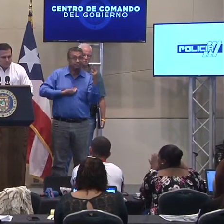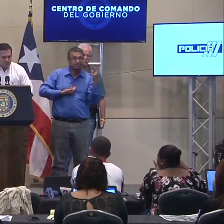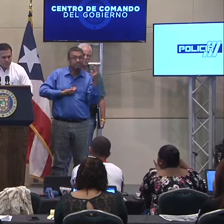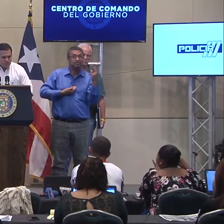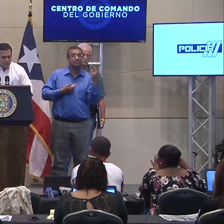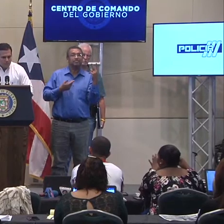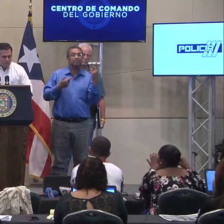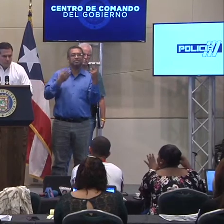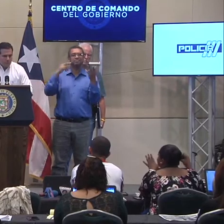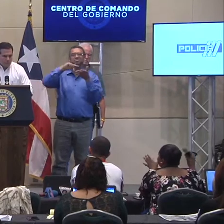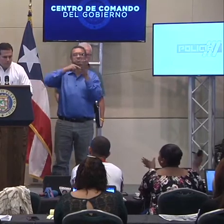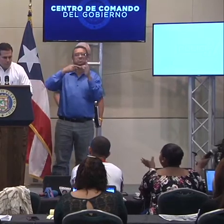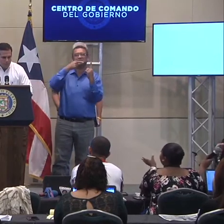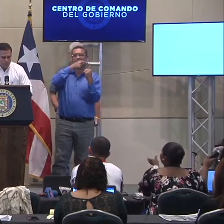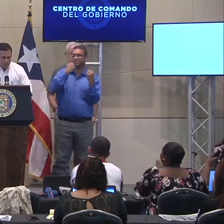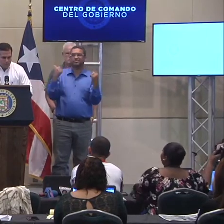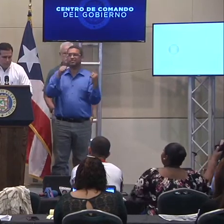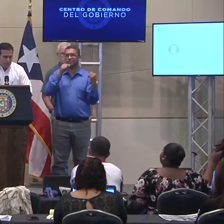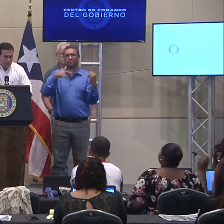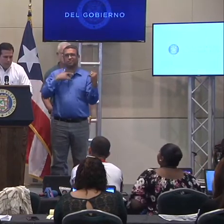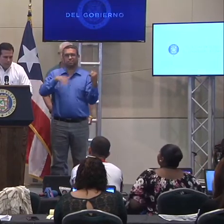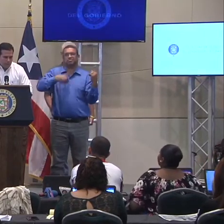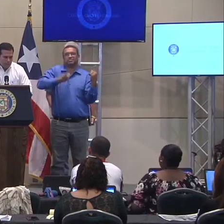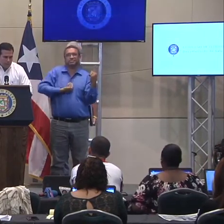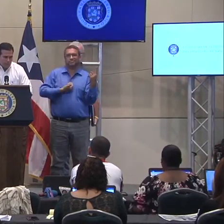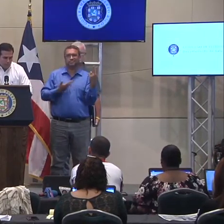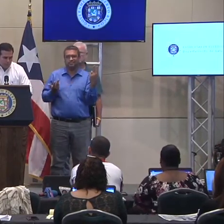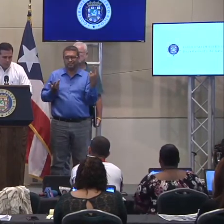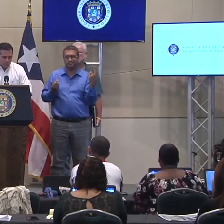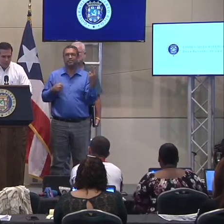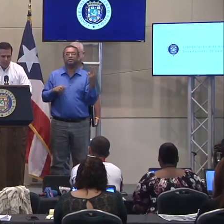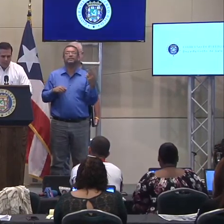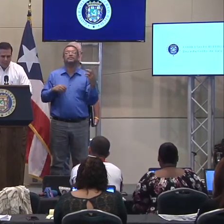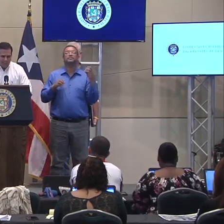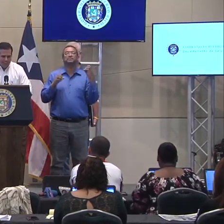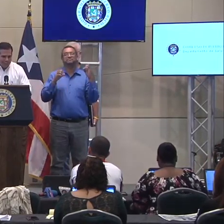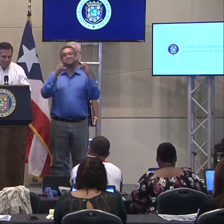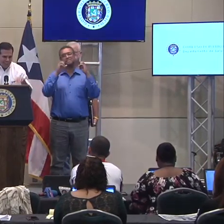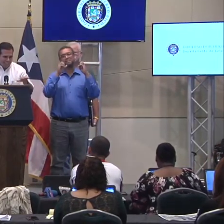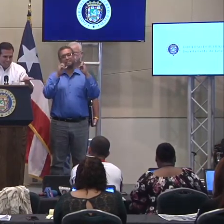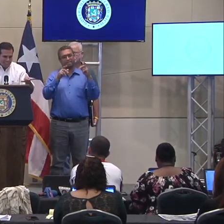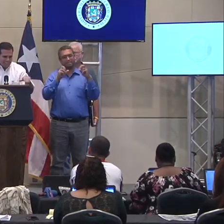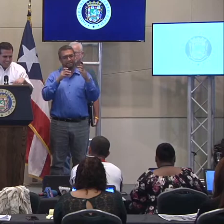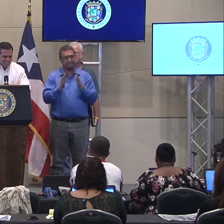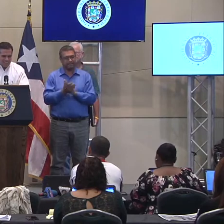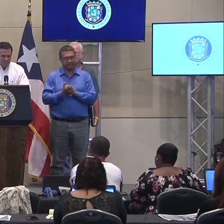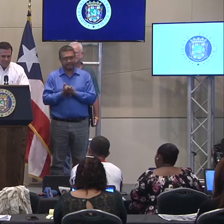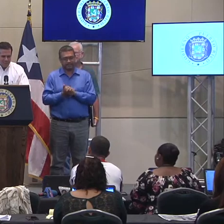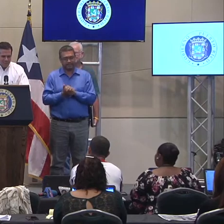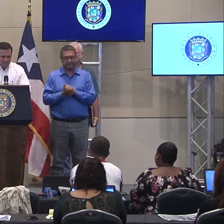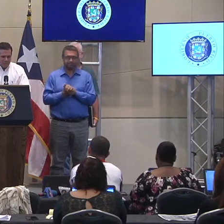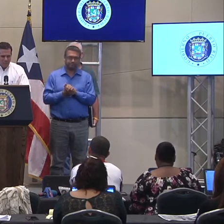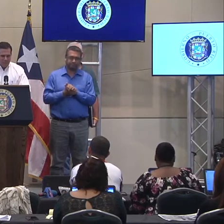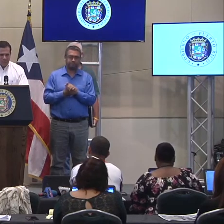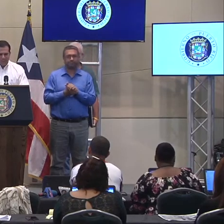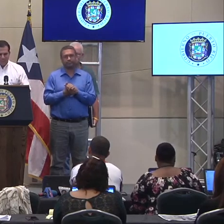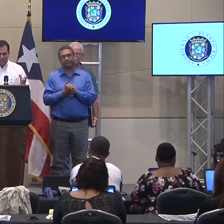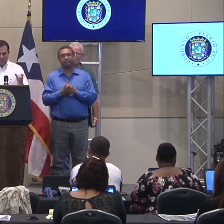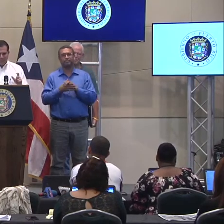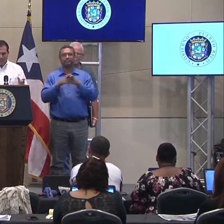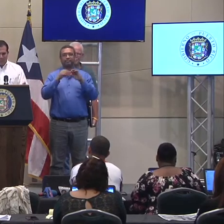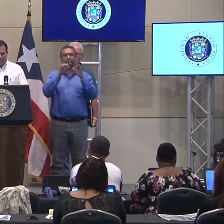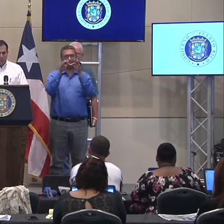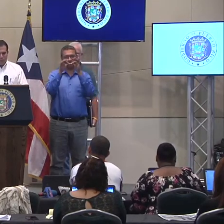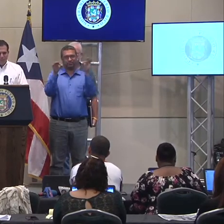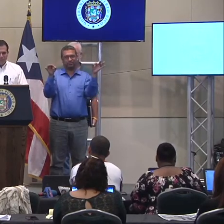menciona que no decepcionó el presidente. Bueno, eh, en primer lugar, no, esto es la, la, eh, ¿verdad? La interpretación de que,